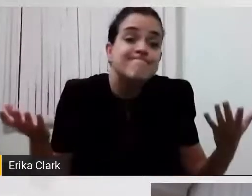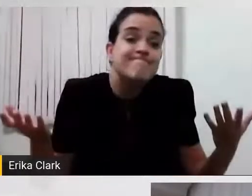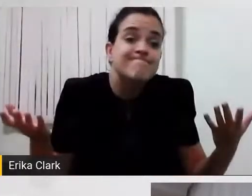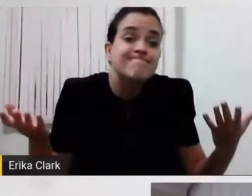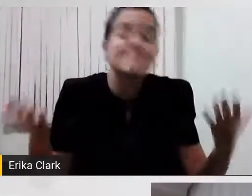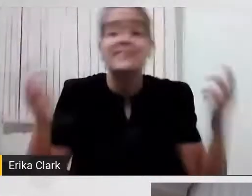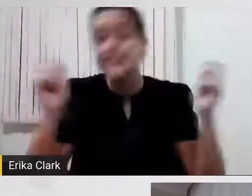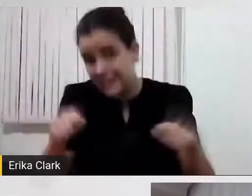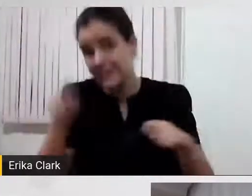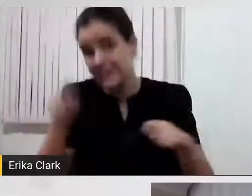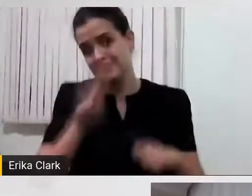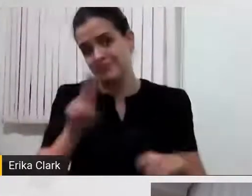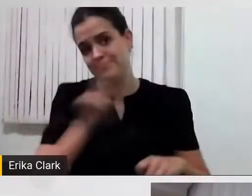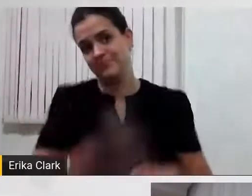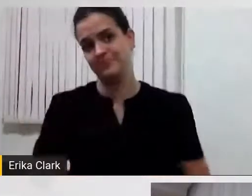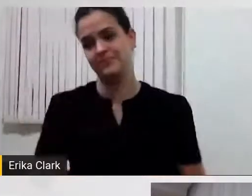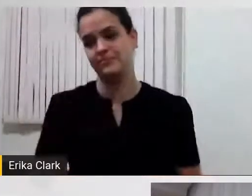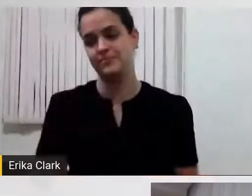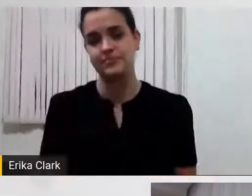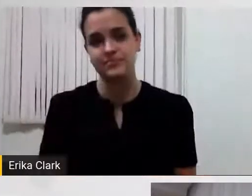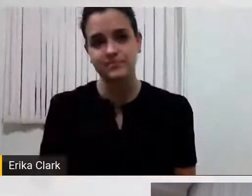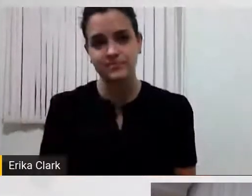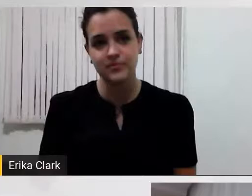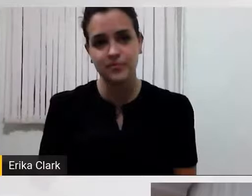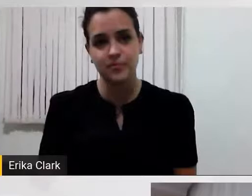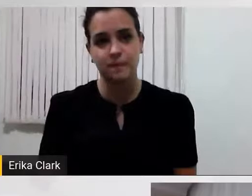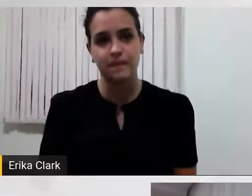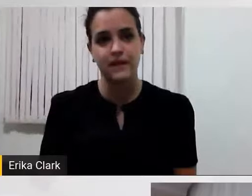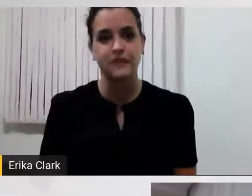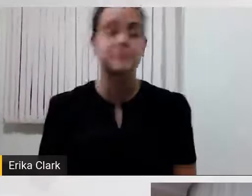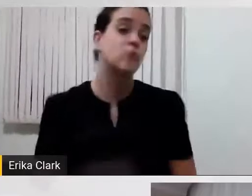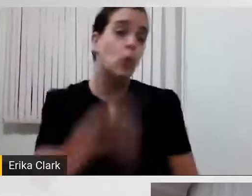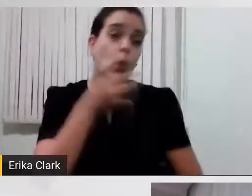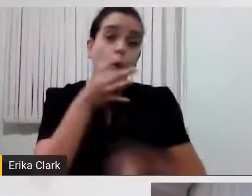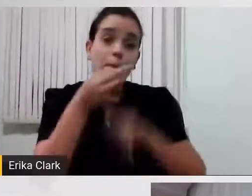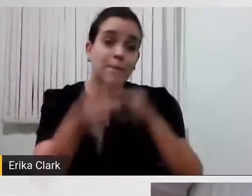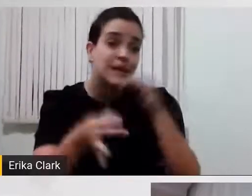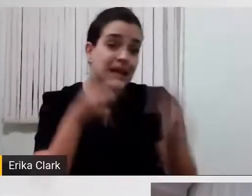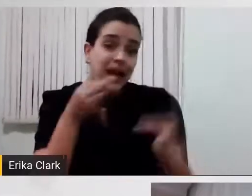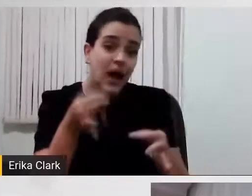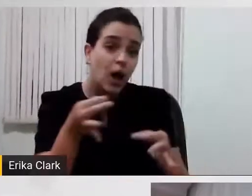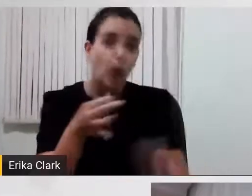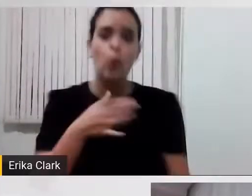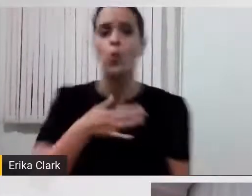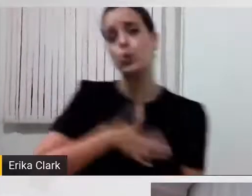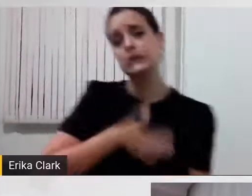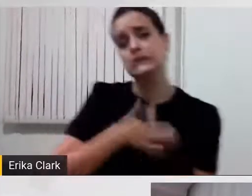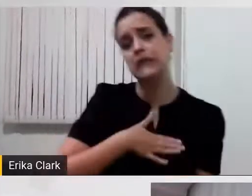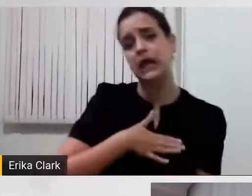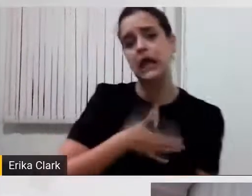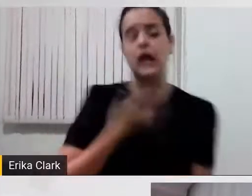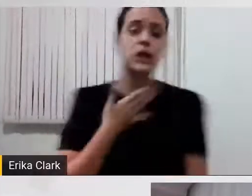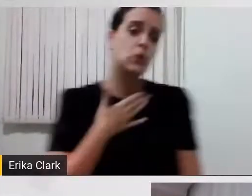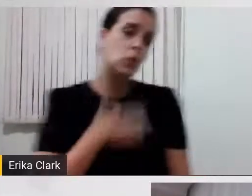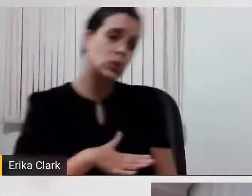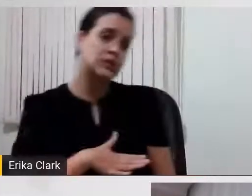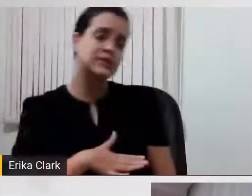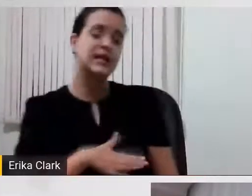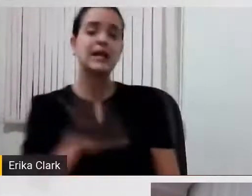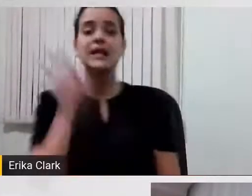Quantas coisas... Também dar opinião, né? Gostei, não gostei, está legal, está engraçado, isso é